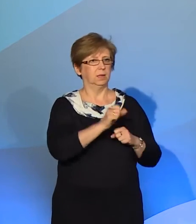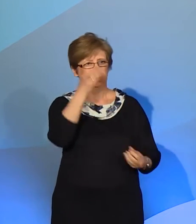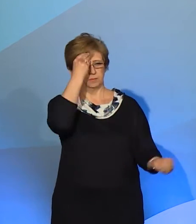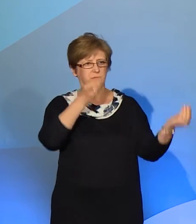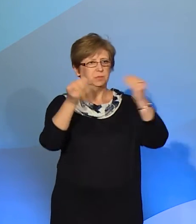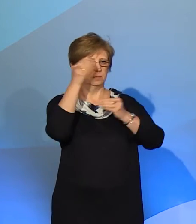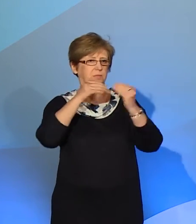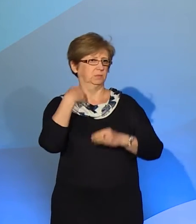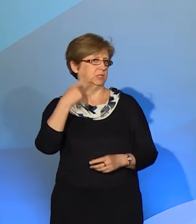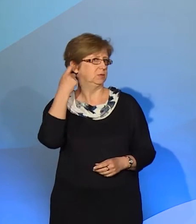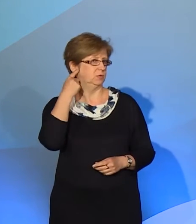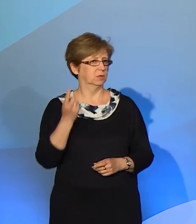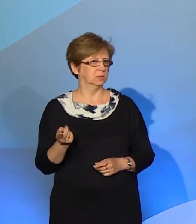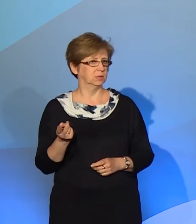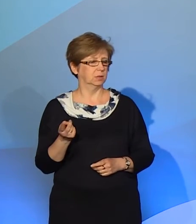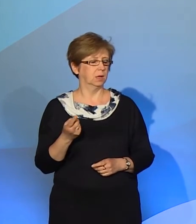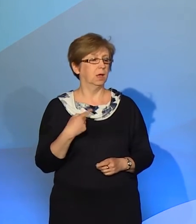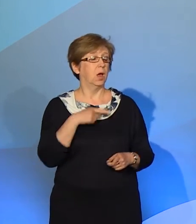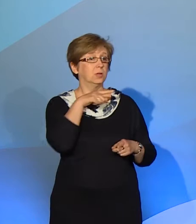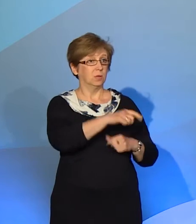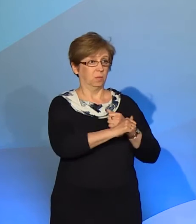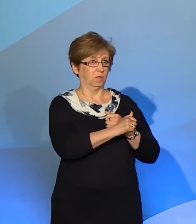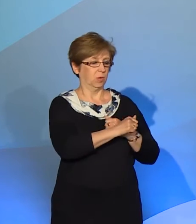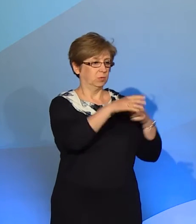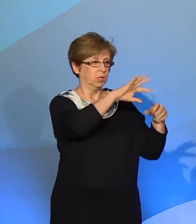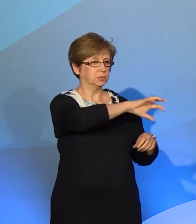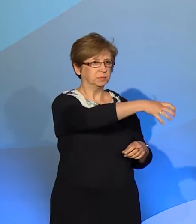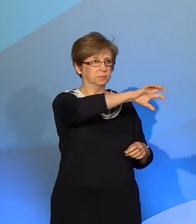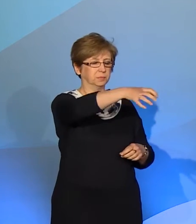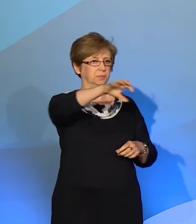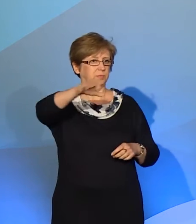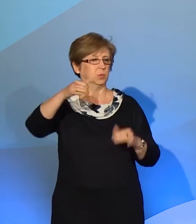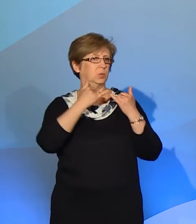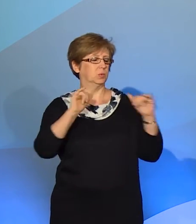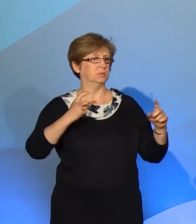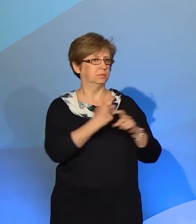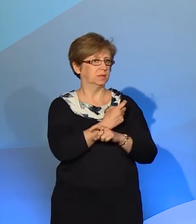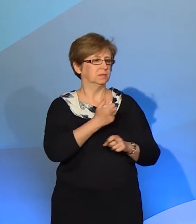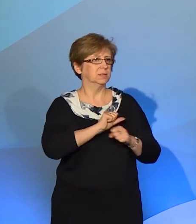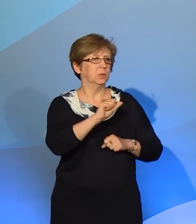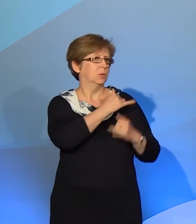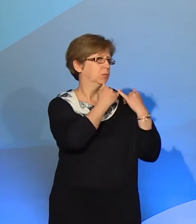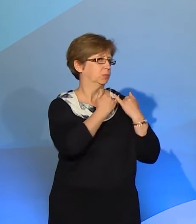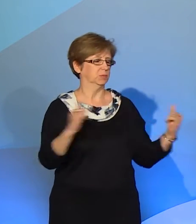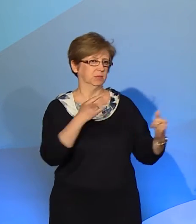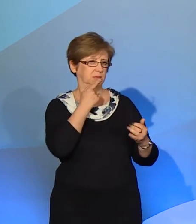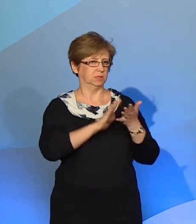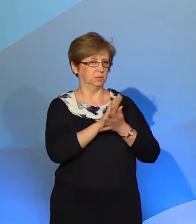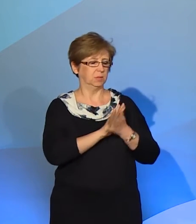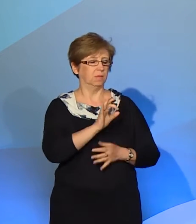słyszących, powoduje, że w różnych krajach mamy kompletnie różne języki migowe. Co więcej, nawet w krajach, w którym ludzie słyszący posługują